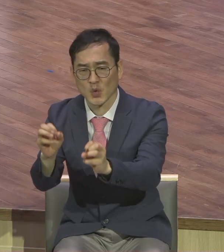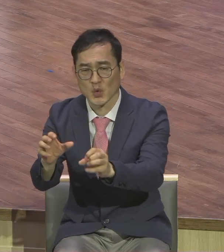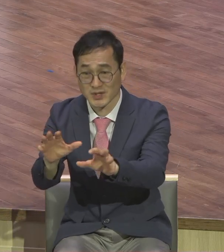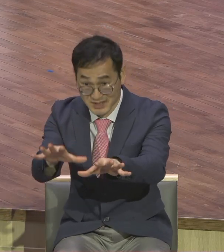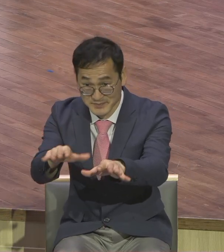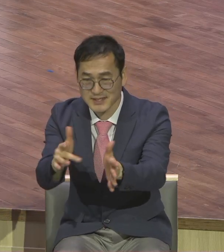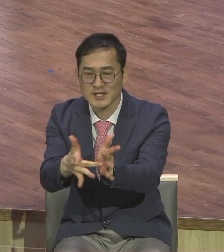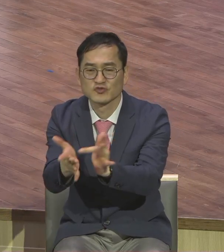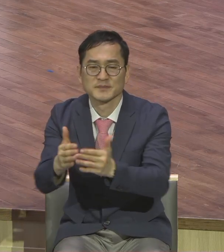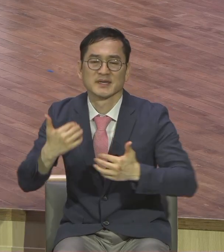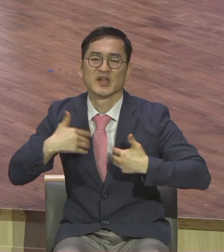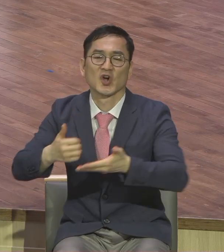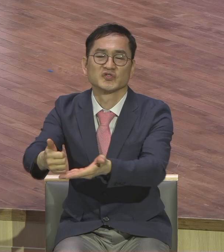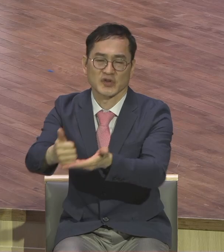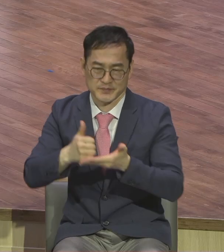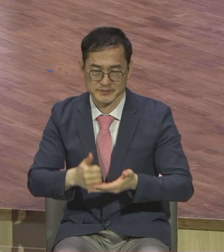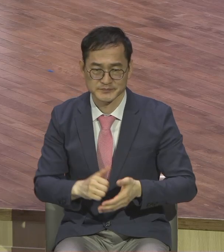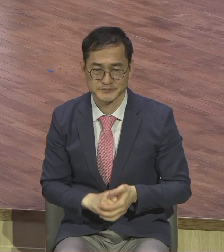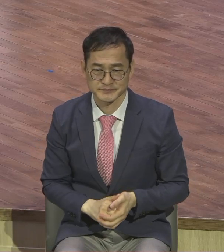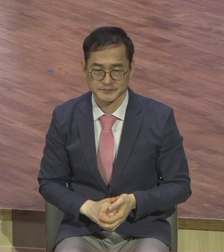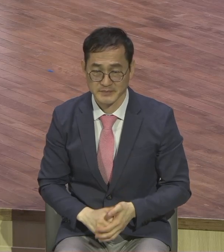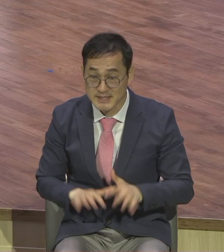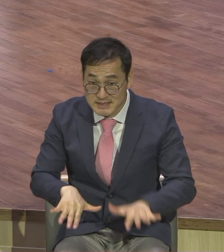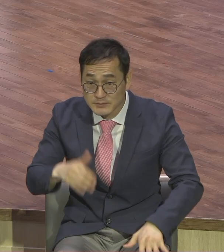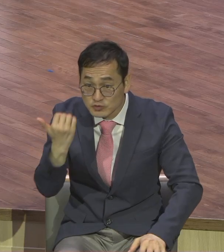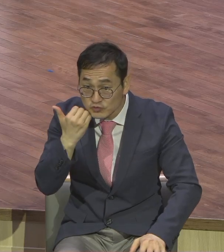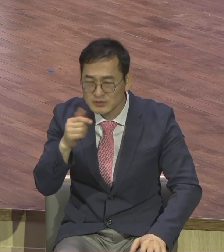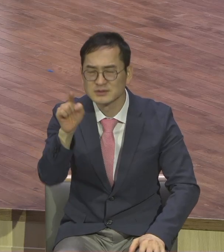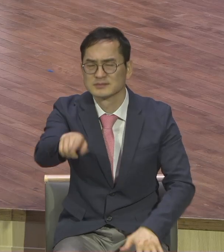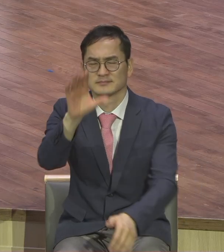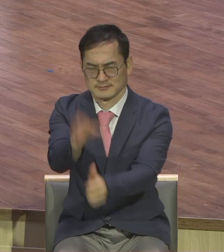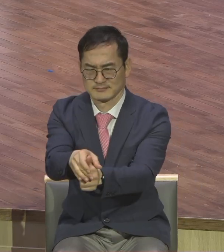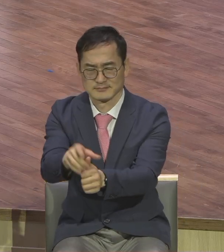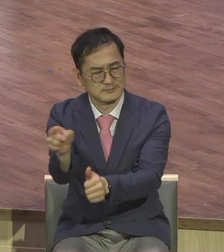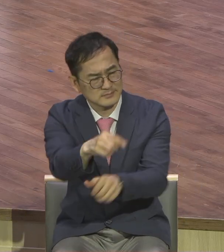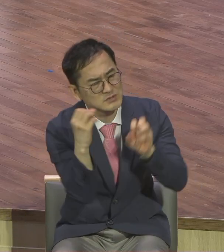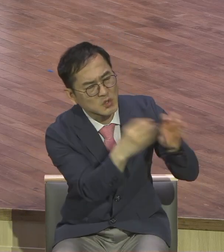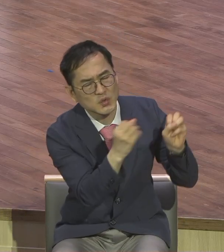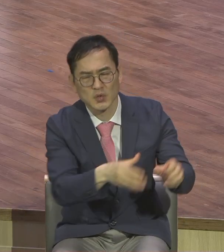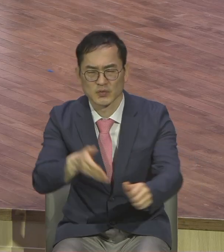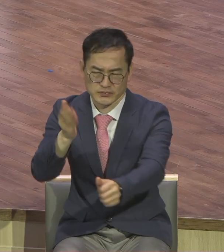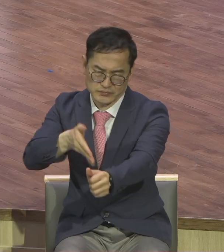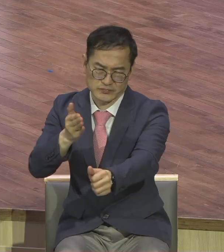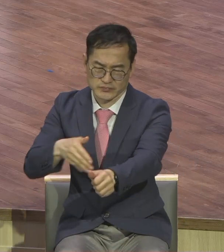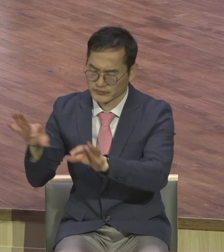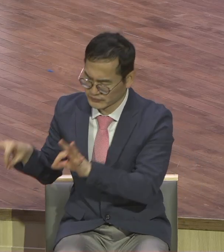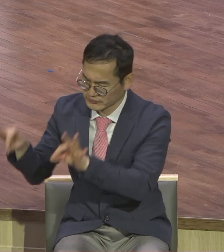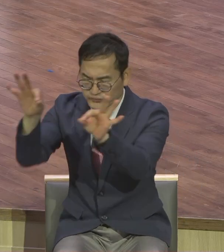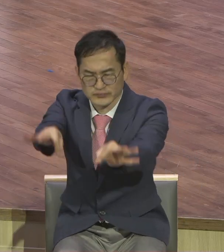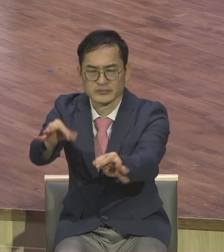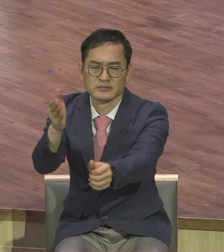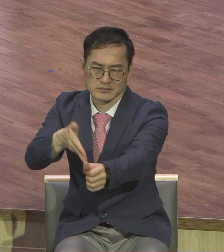내가 구원받은 거 아니냐 내가 하나님 앞에 나온 거 아니냐 예배하는 거 아니냐 누군가 때문에